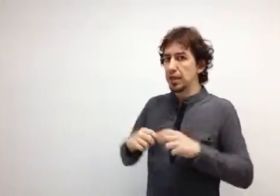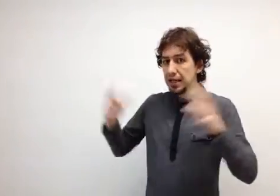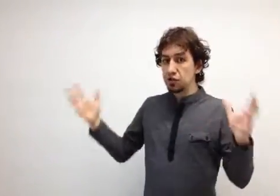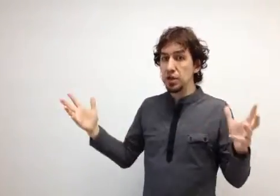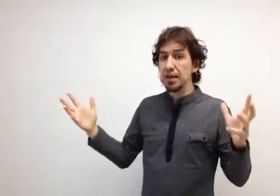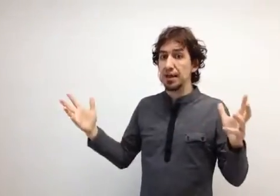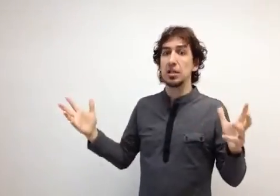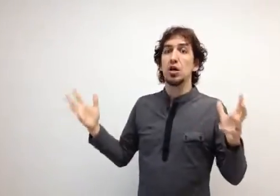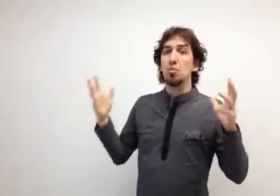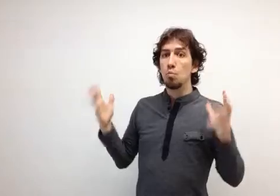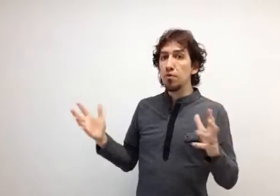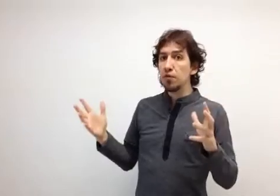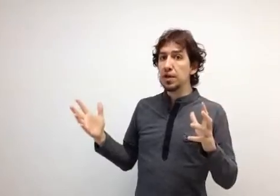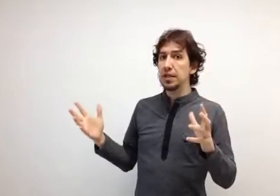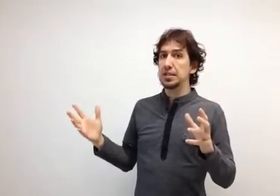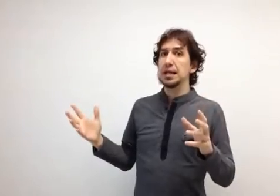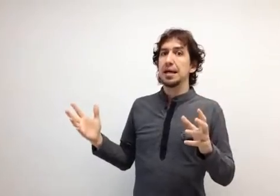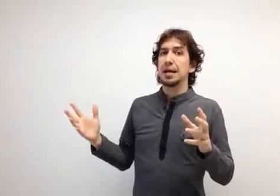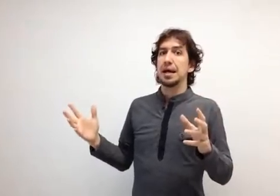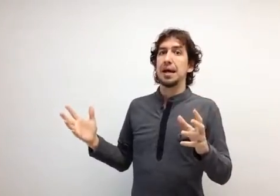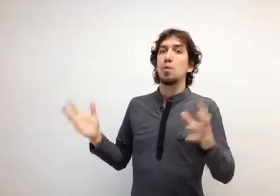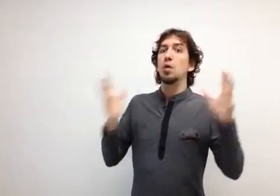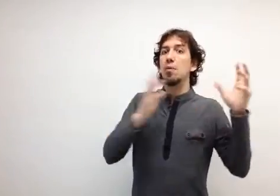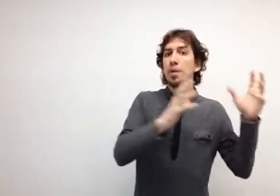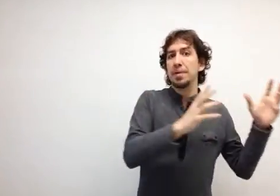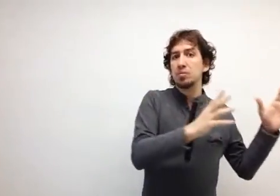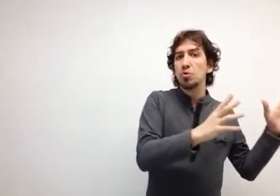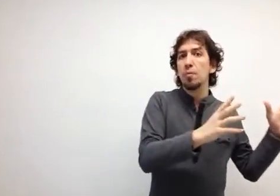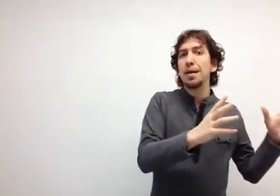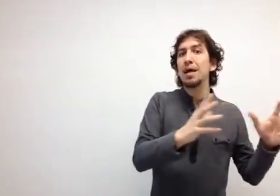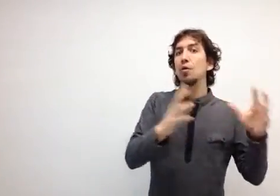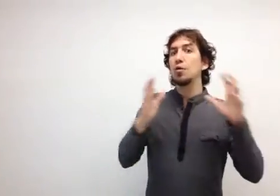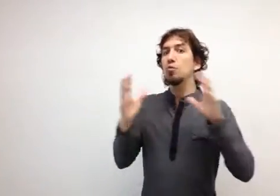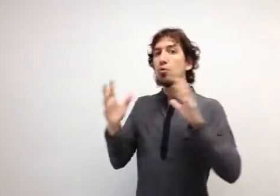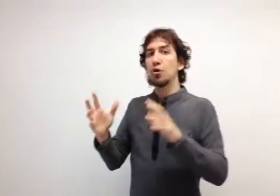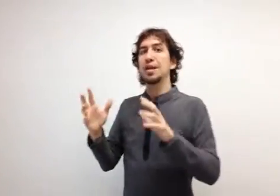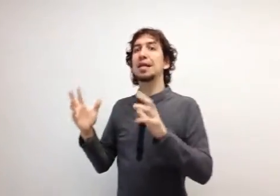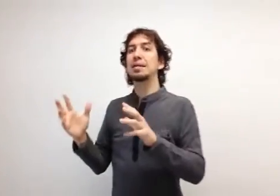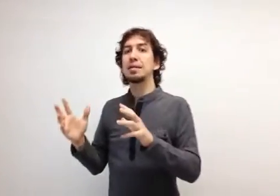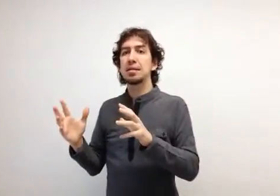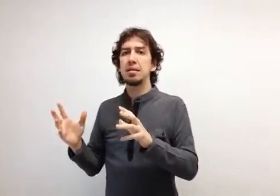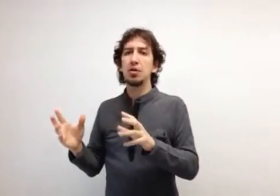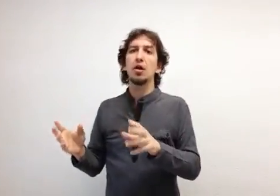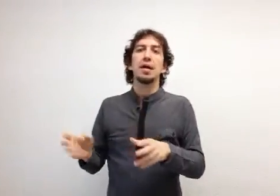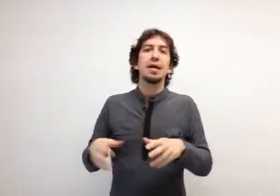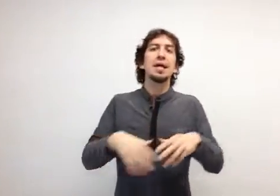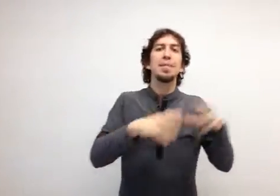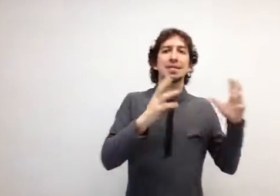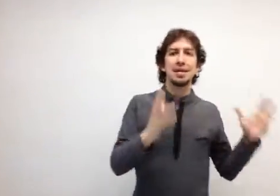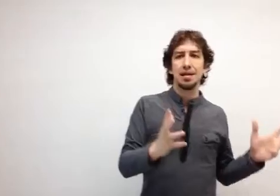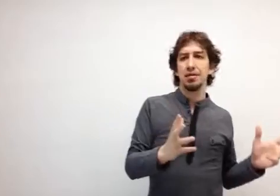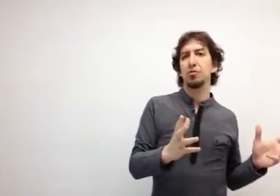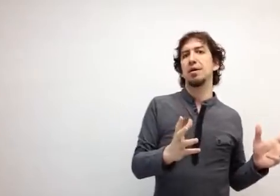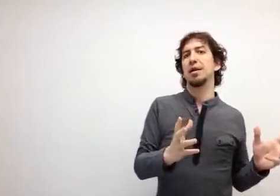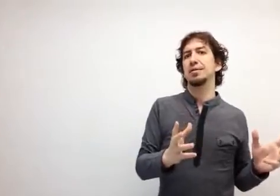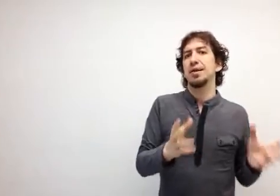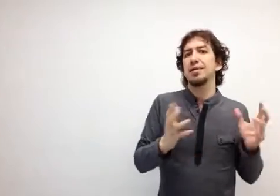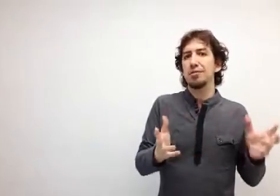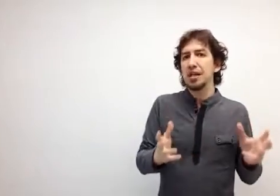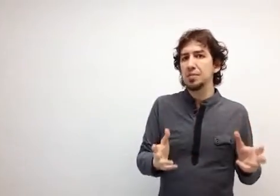Son ideas muy fuertes que una web es muy complicado, en un blog es relativamente sencillo. ¿Y qué pasa en las redes sociales? En las redes sociales,